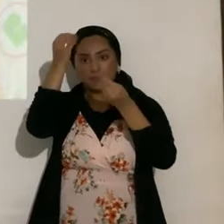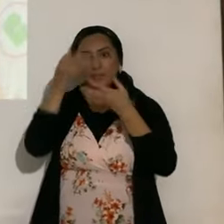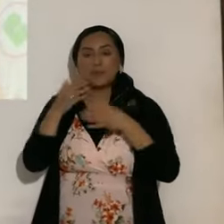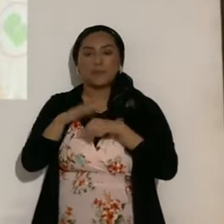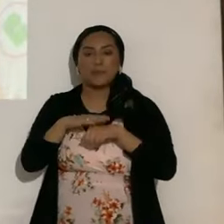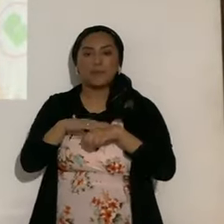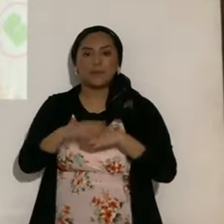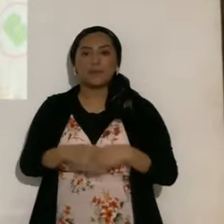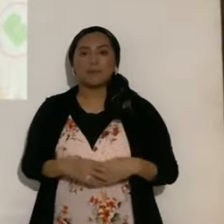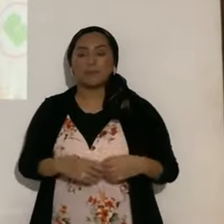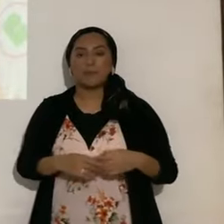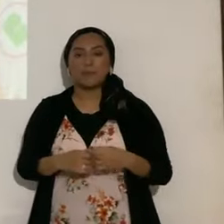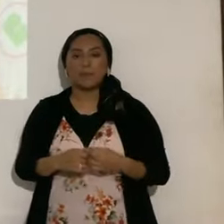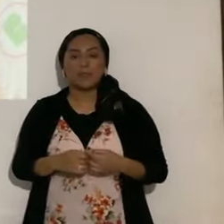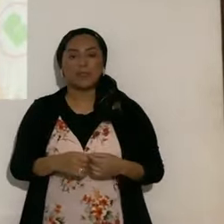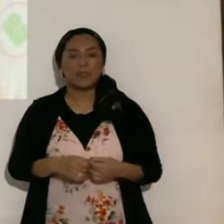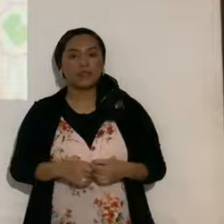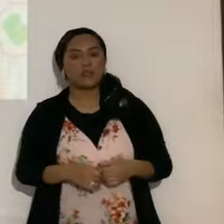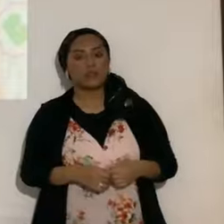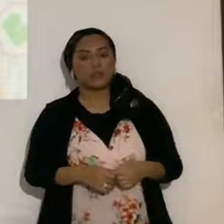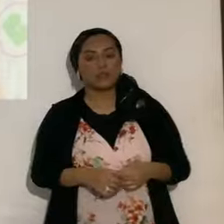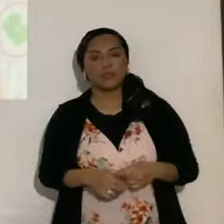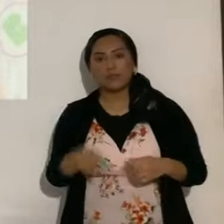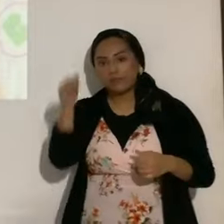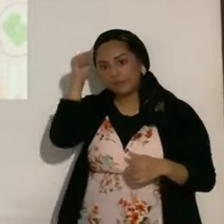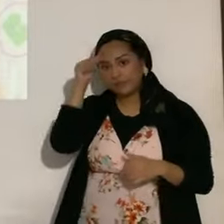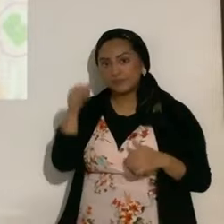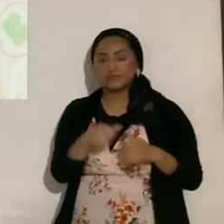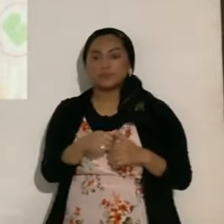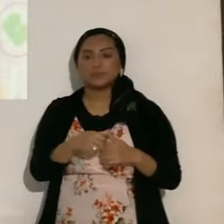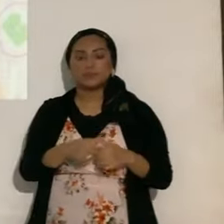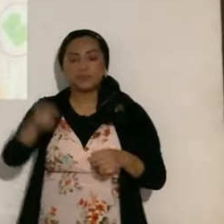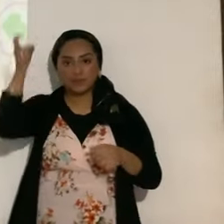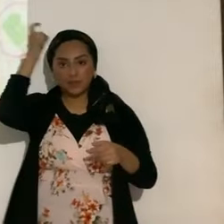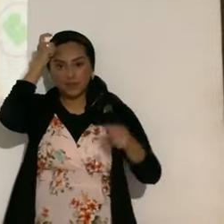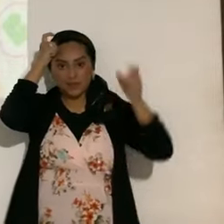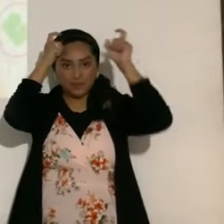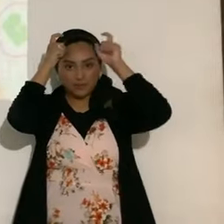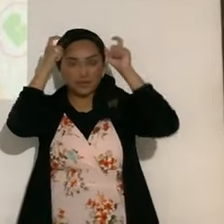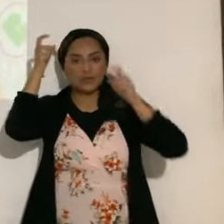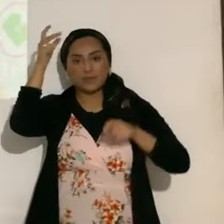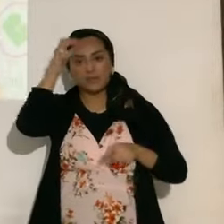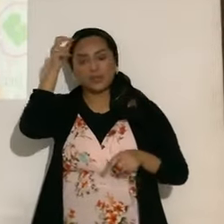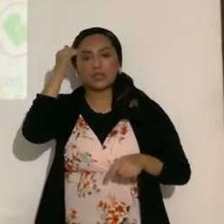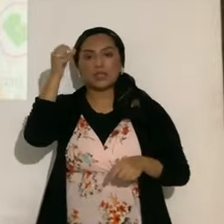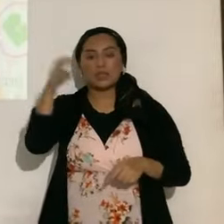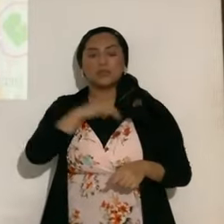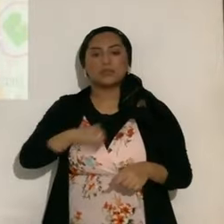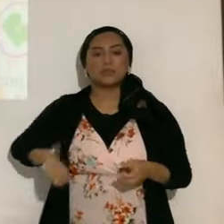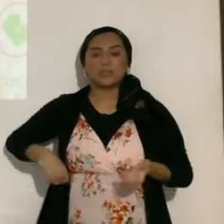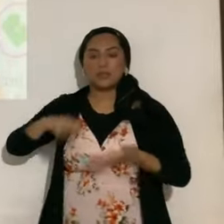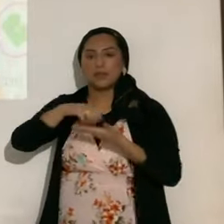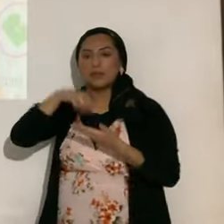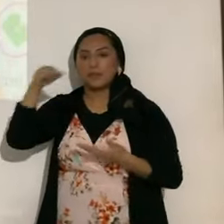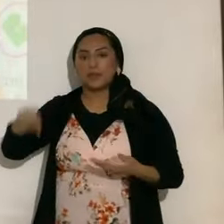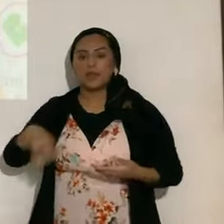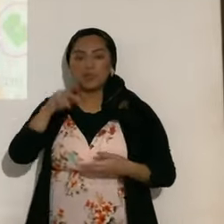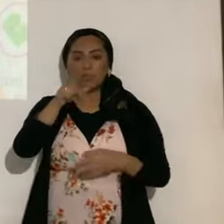avisando, viene esta señal, recuerden, los cuernos del enemigo, Yahshua Mishra le reprenda, tú ya sabes, a qué me reprenda,